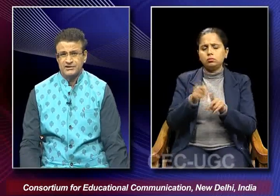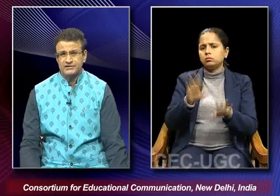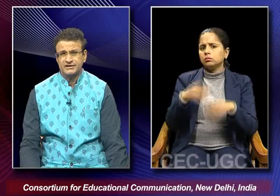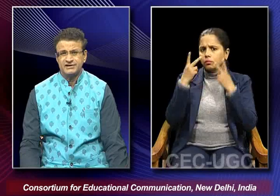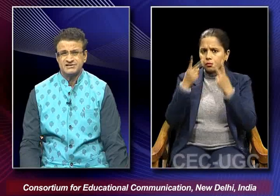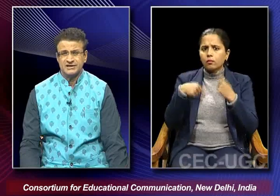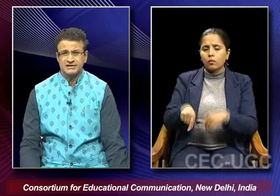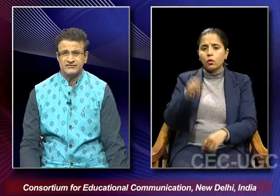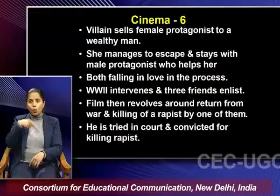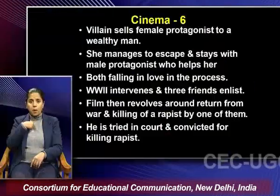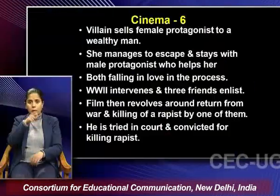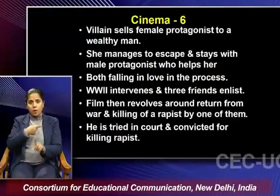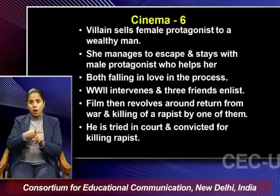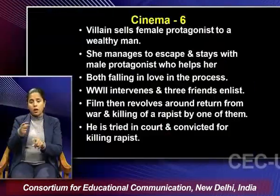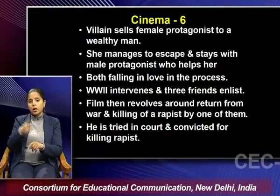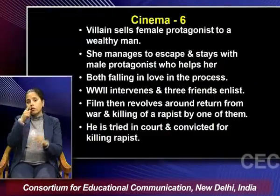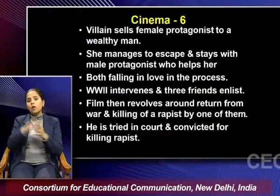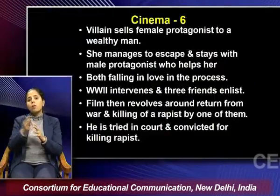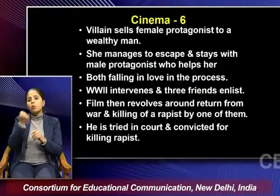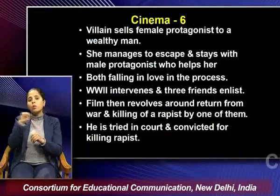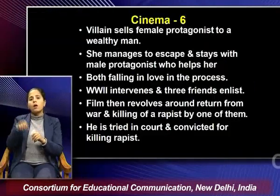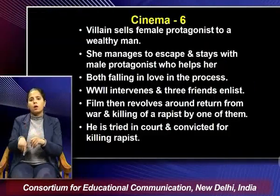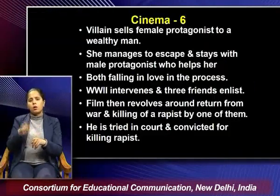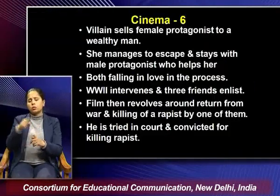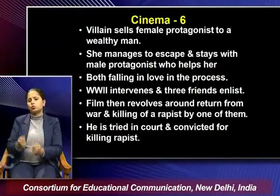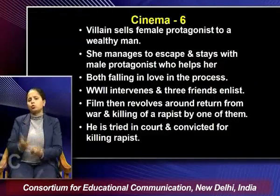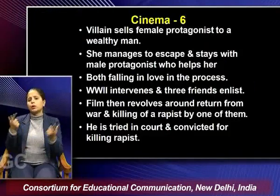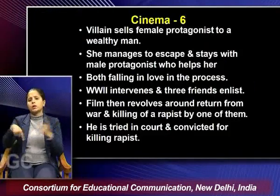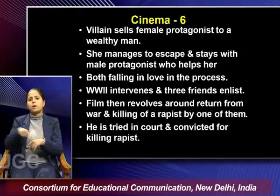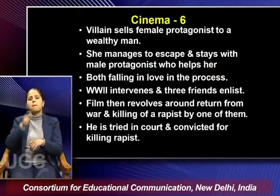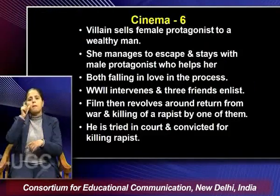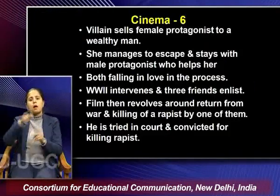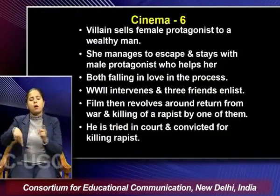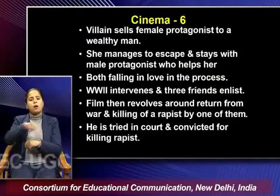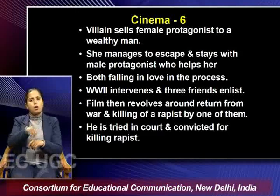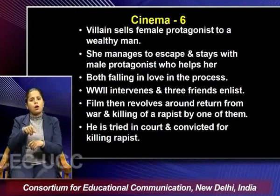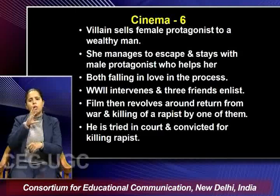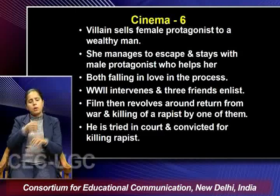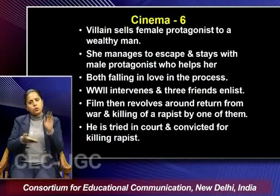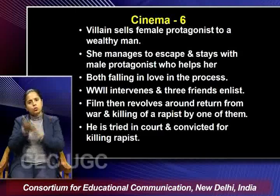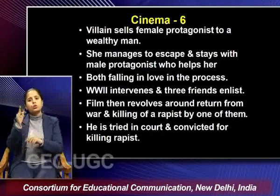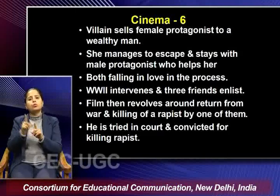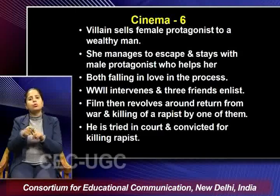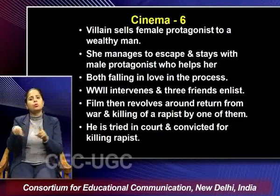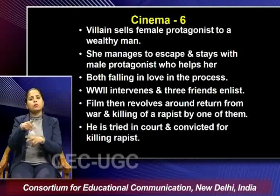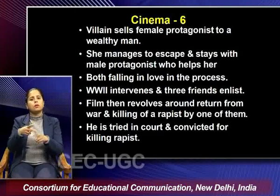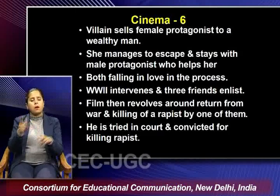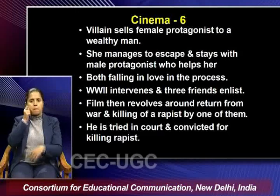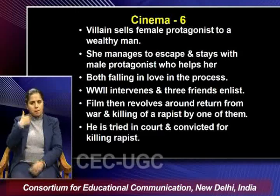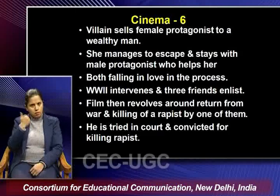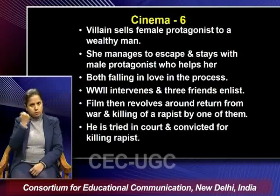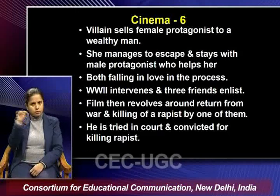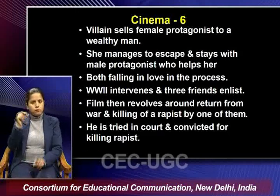the villain they sell the female protagonist to a wealthy man and she manages to escape and stays with the male protagonist